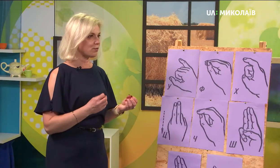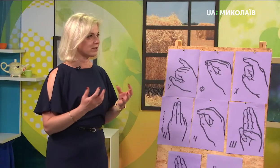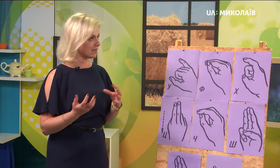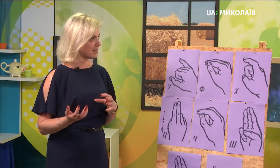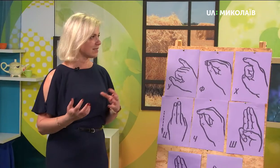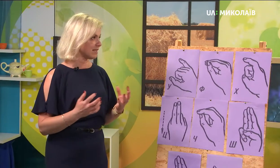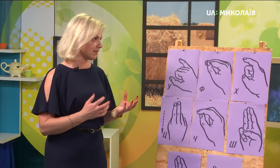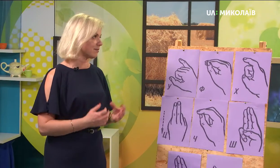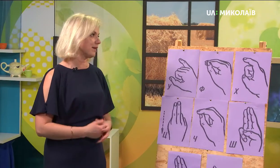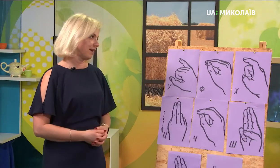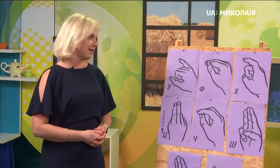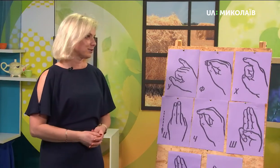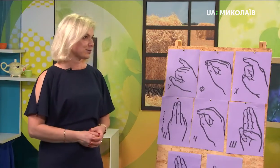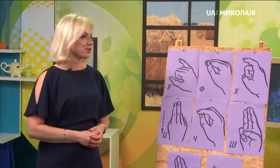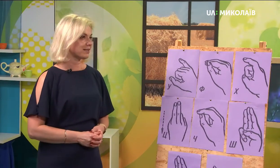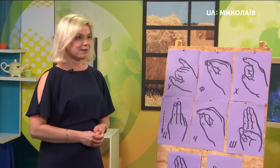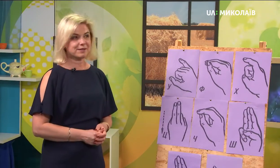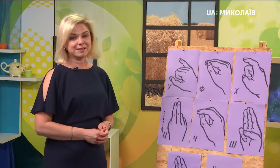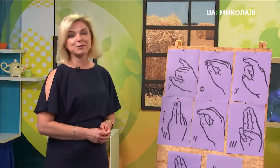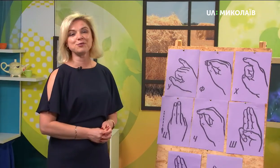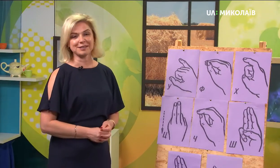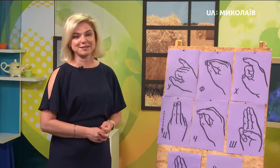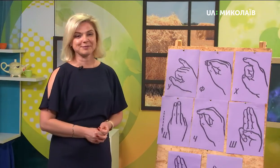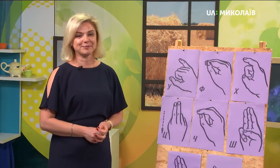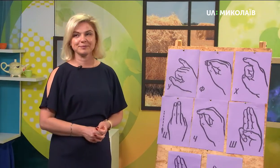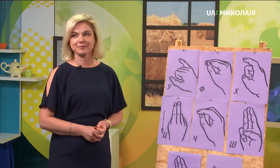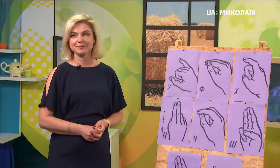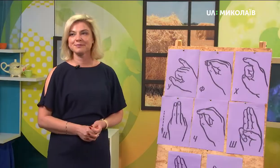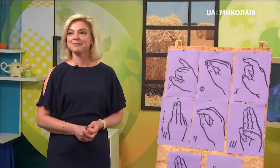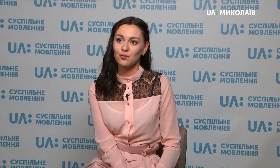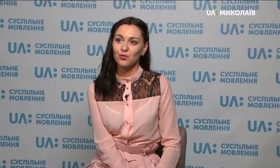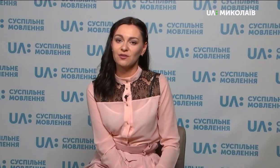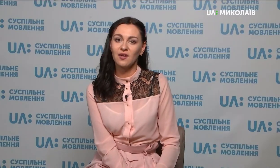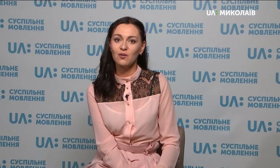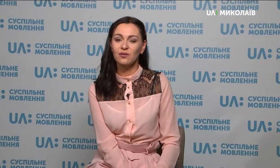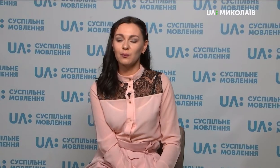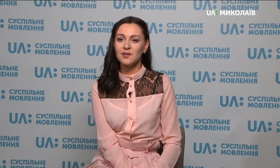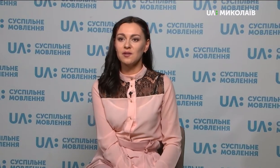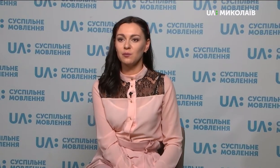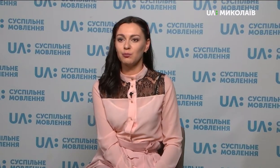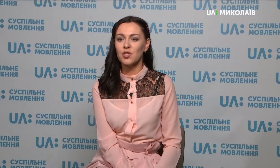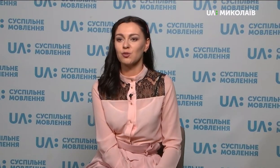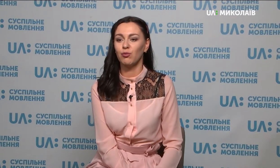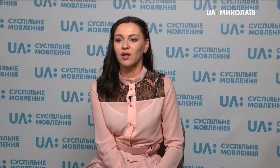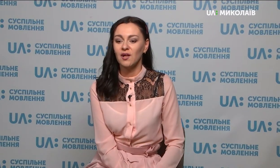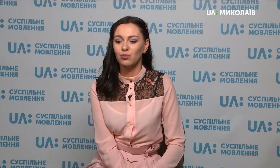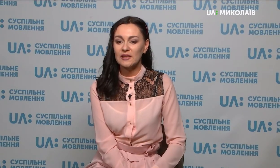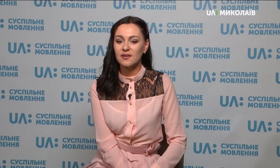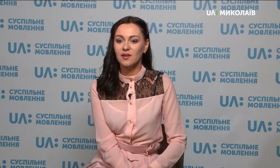комбінації з літерами, то трошки треба тренуватися. мене є запитання, якщо можна. От на письмі ми пишемо, у нас є